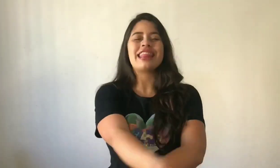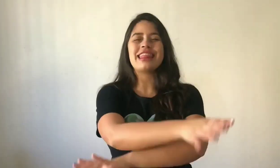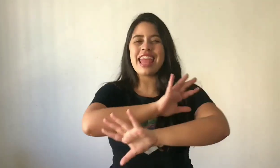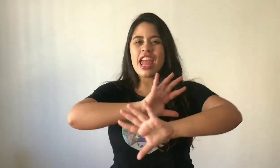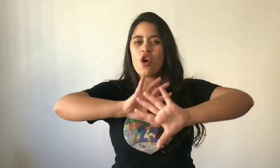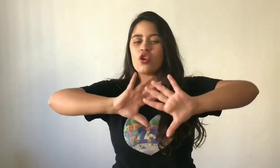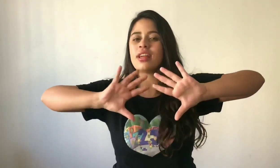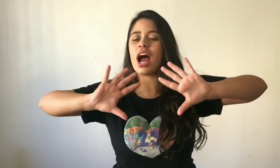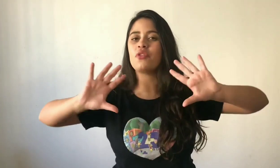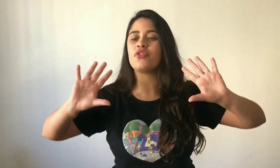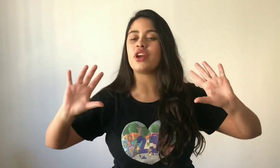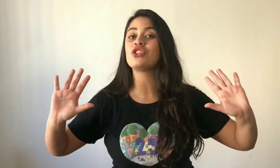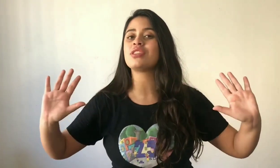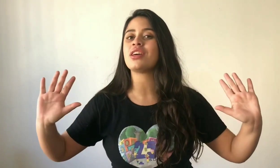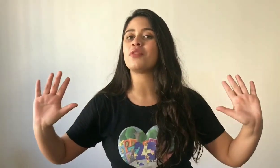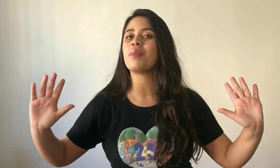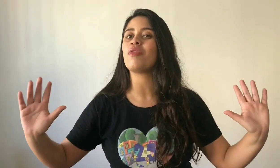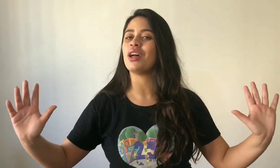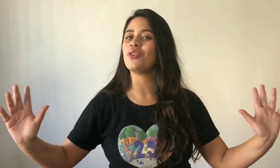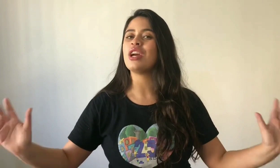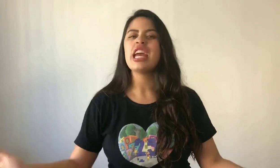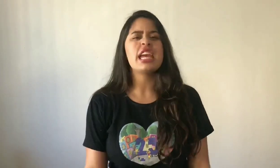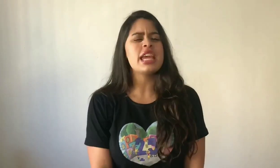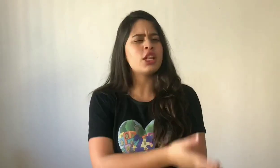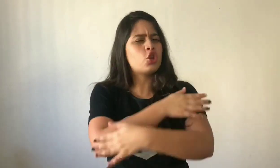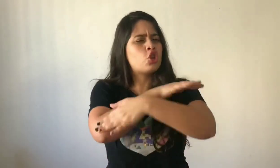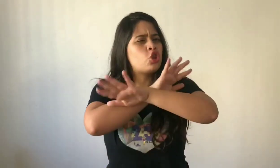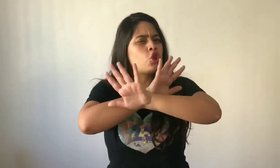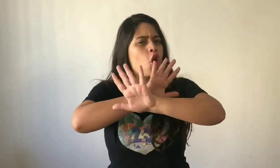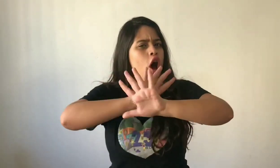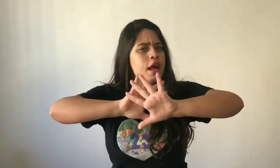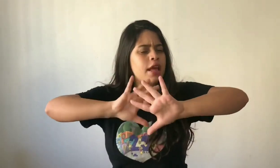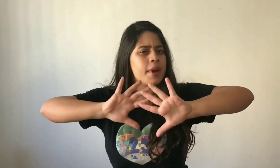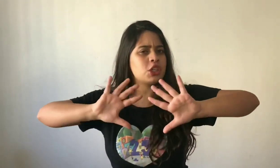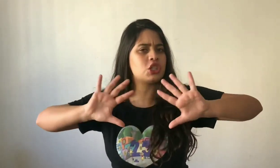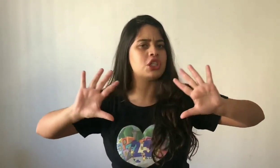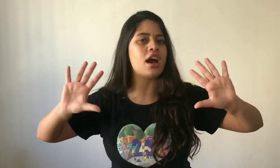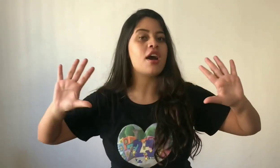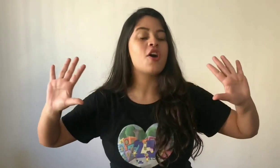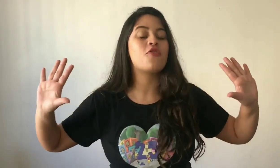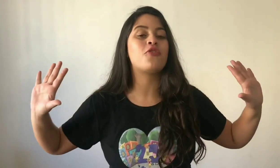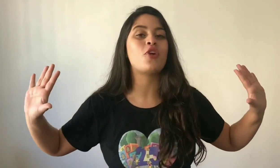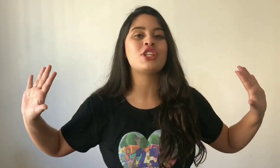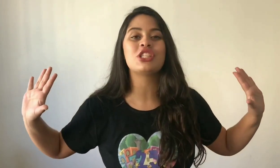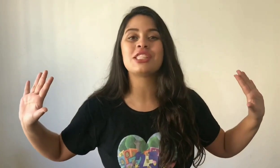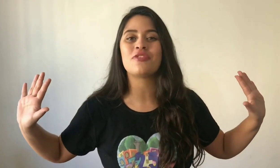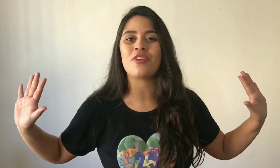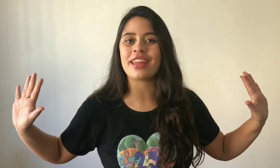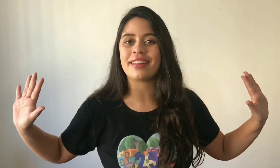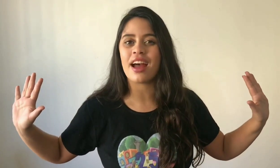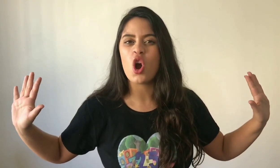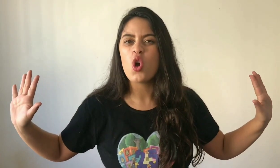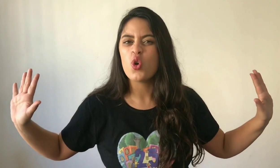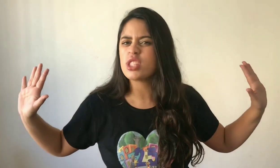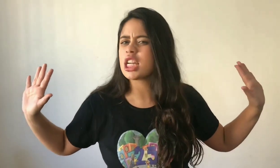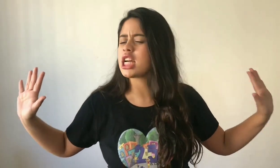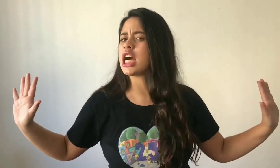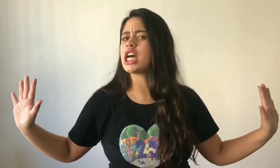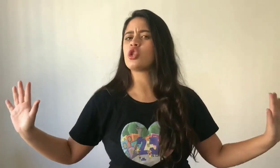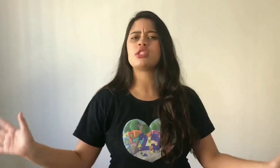derrotar o feiticeiro malvado. E toda a magia foi desfeita. Os encantos